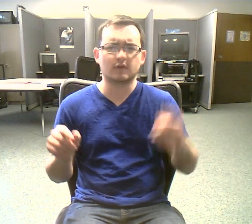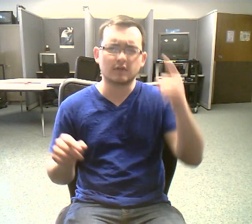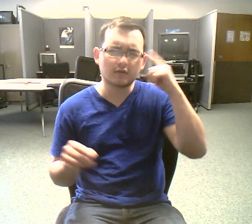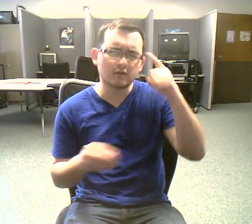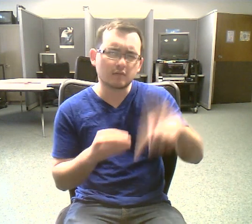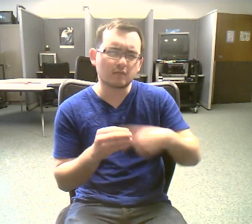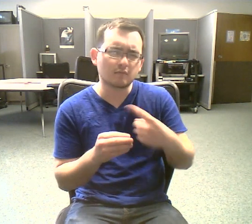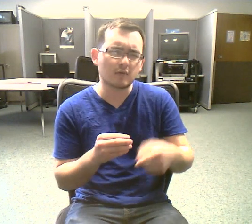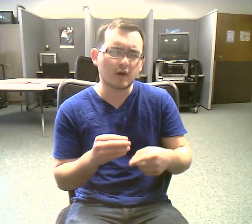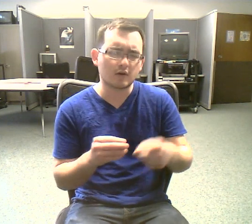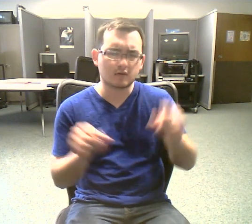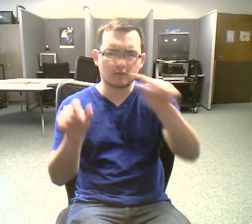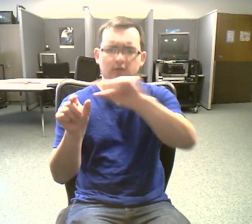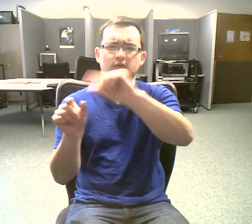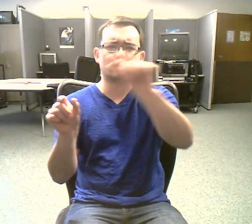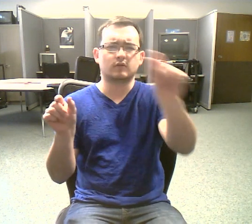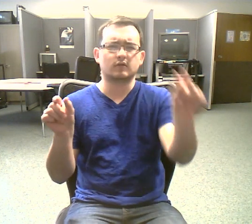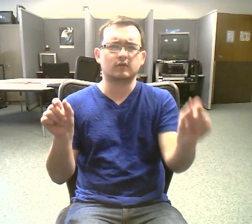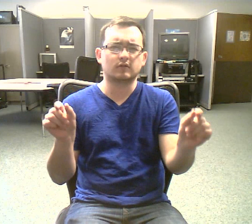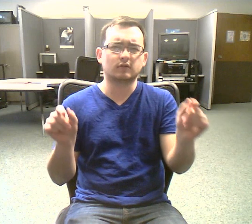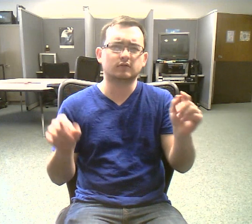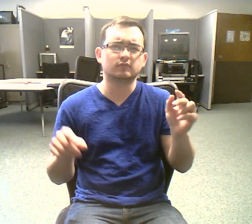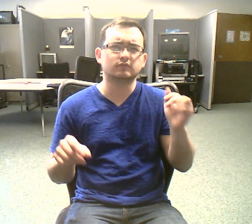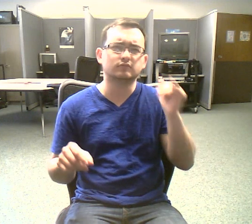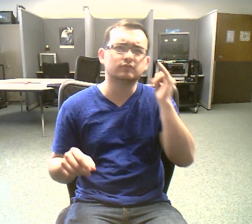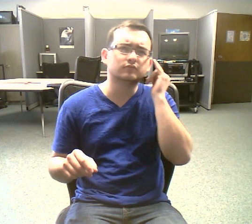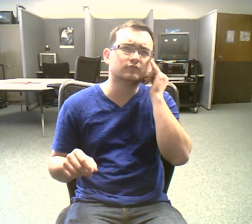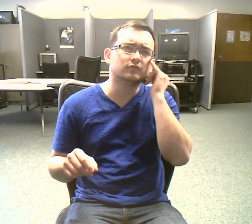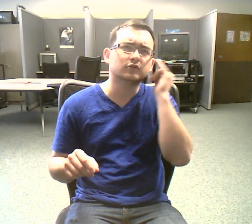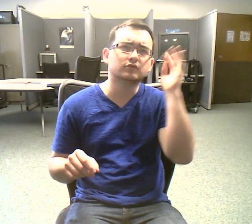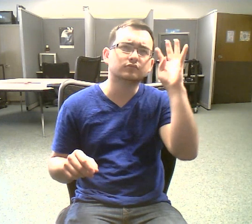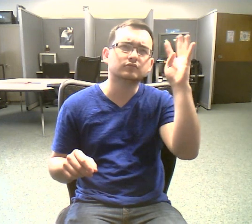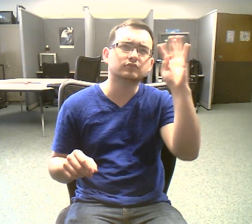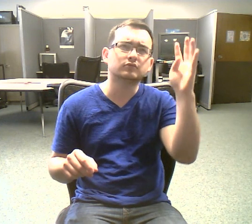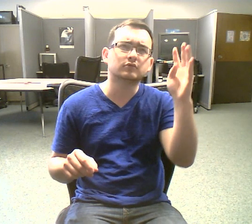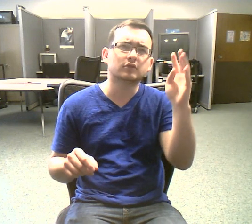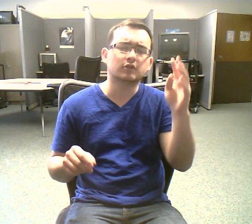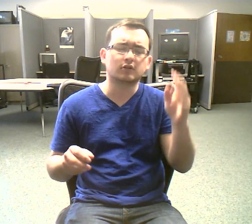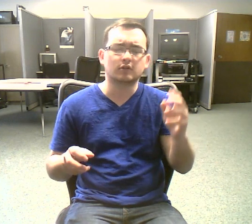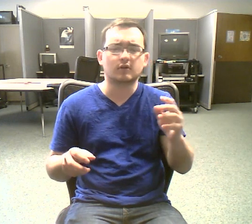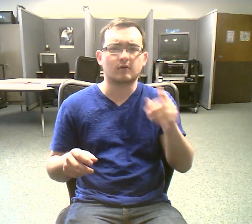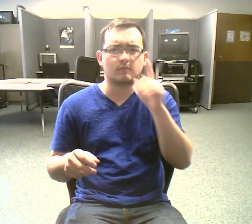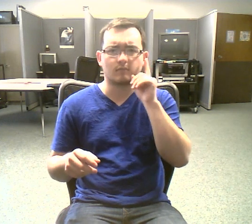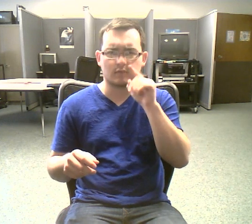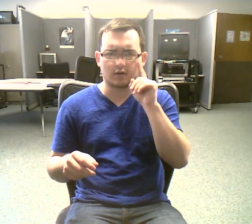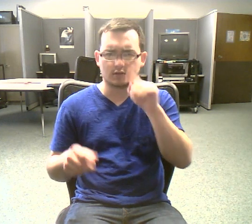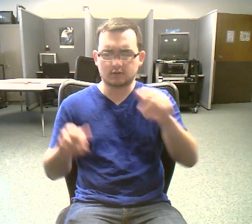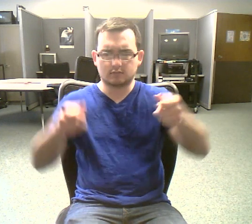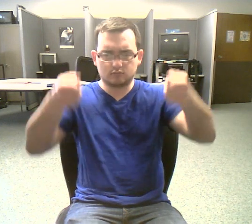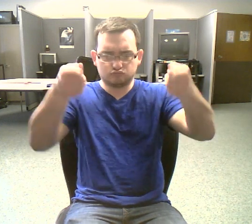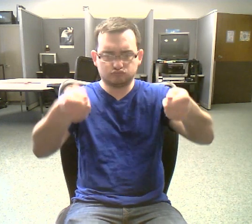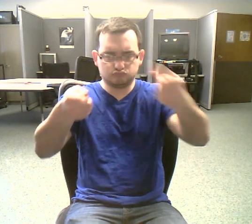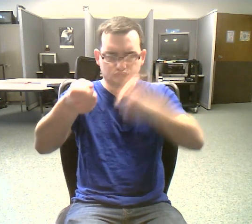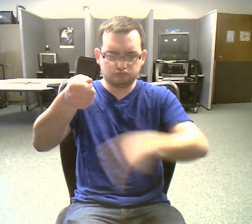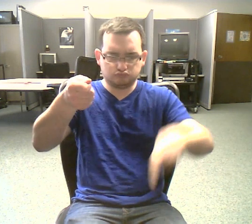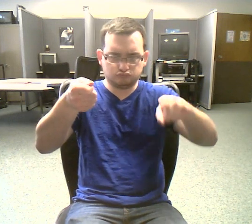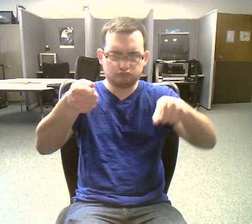imagine it like a big plastic bag with some tiny holes. That bag holds all of the cell's